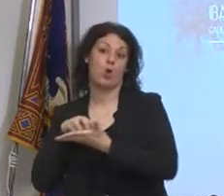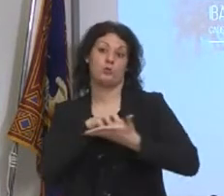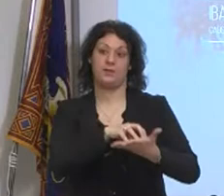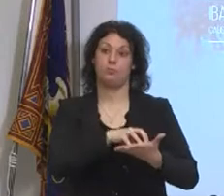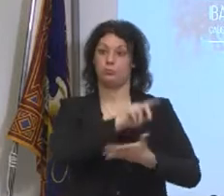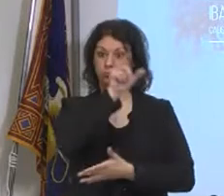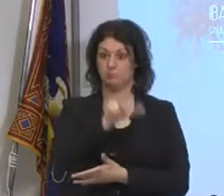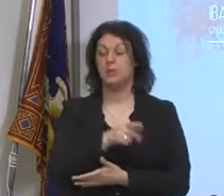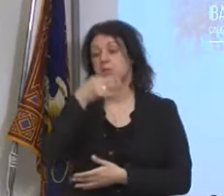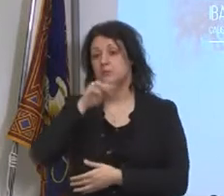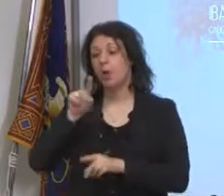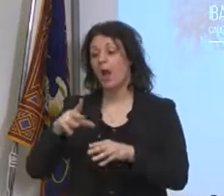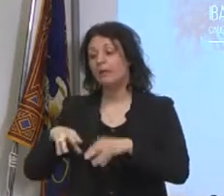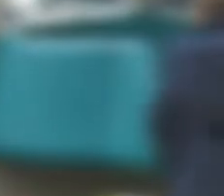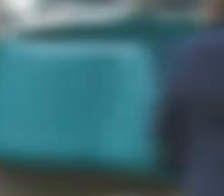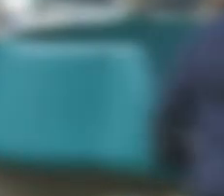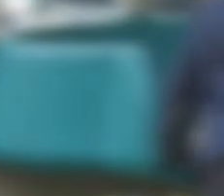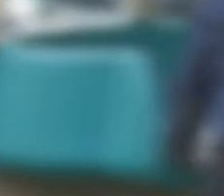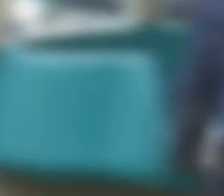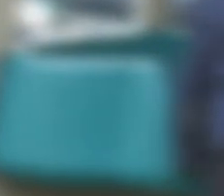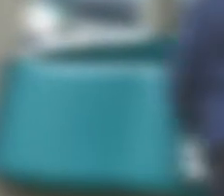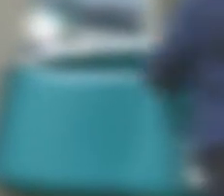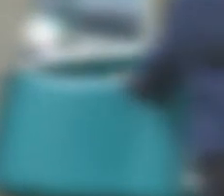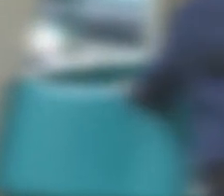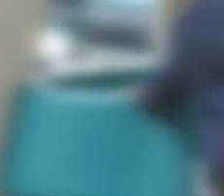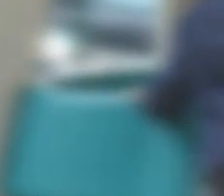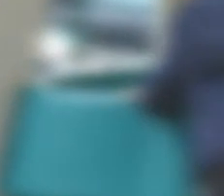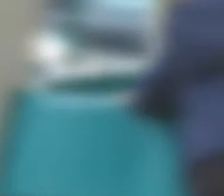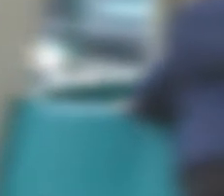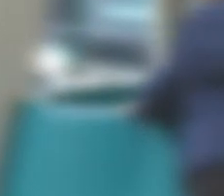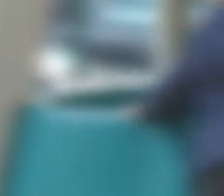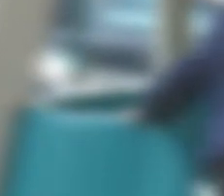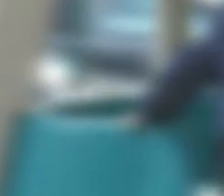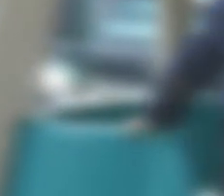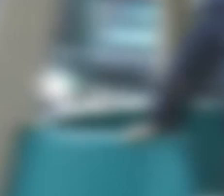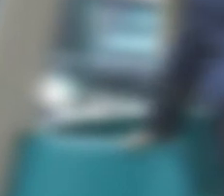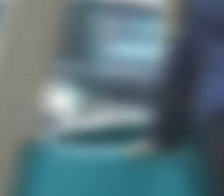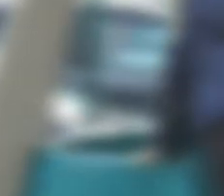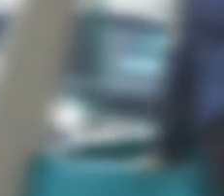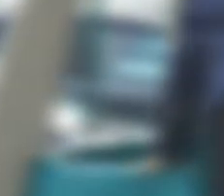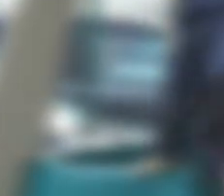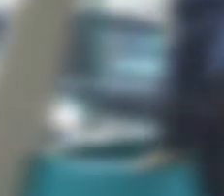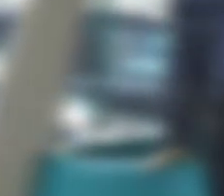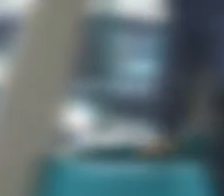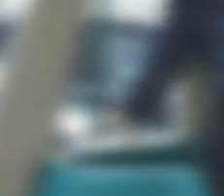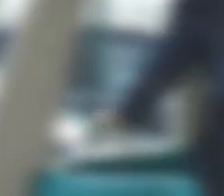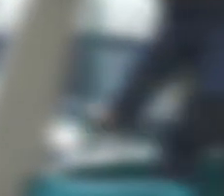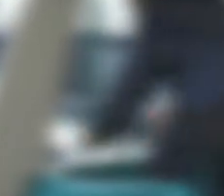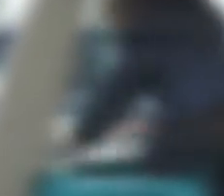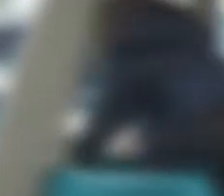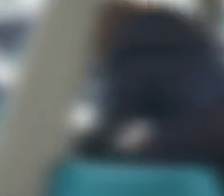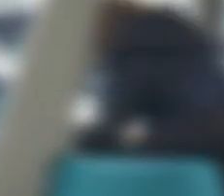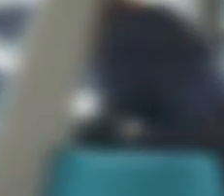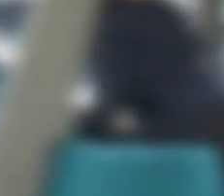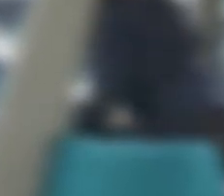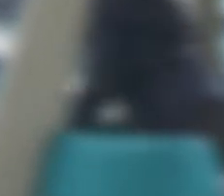sperimentale. Adesso valuteremo anche da cosa arriverà. Dal canto loro diverse scuole hanno dato disponibilità per tenere aperto anche ad agosto, di certo la